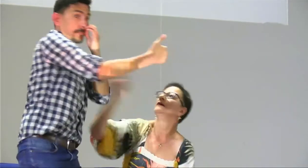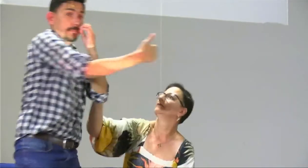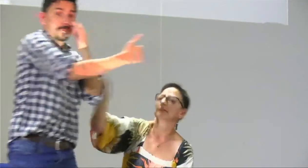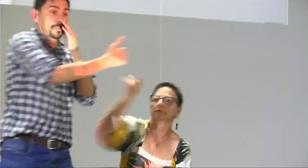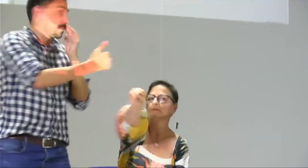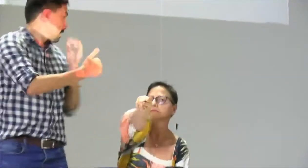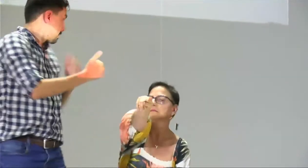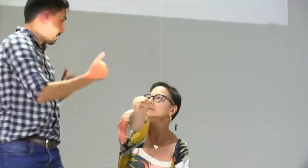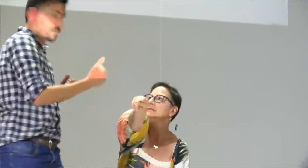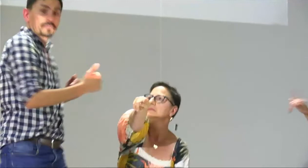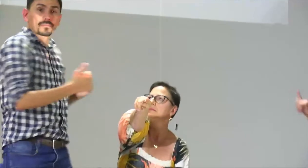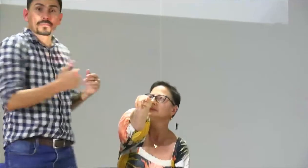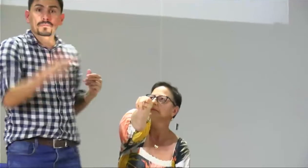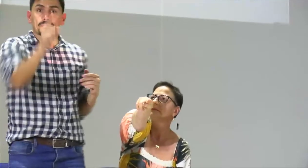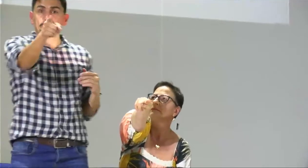ok ¿me ven bien? perfecto